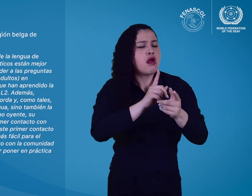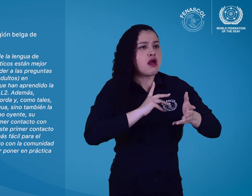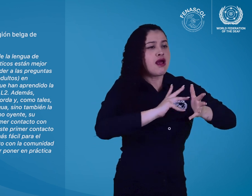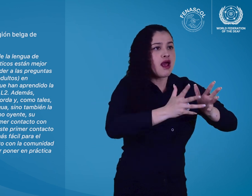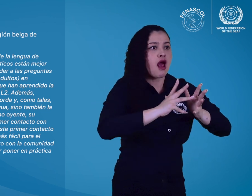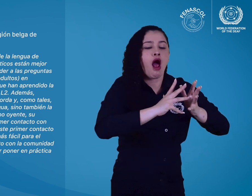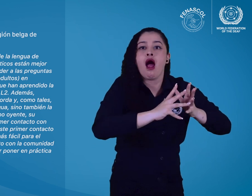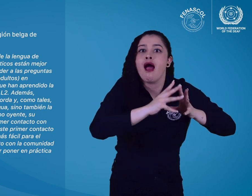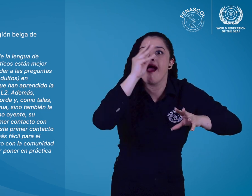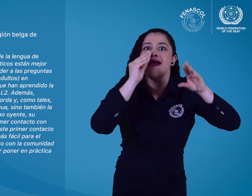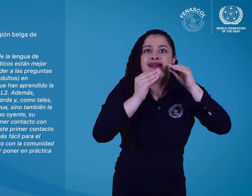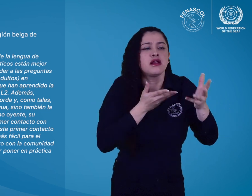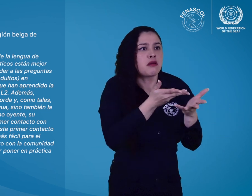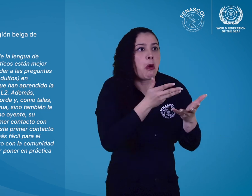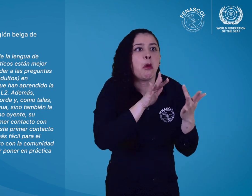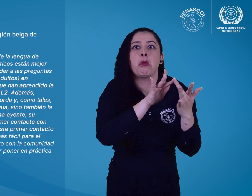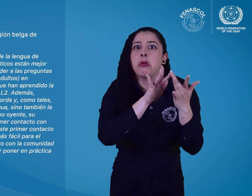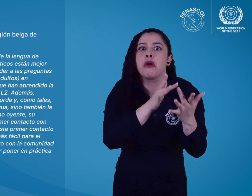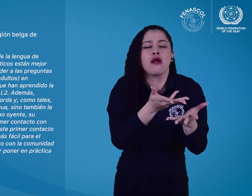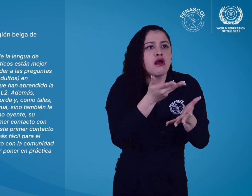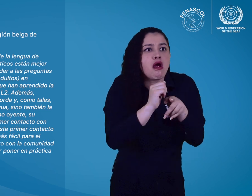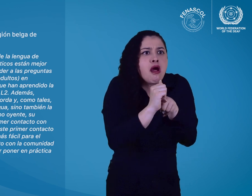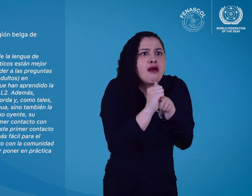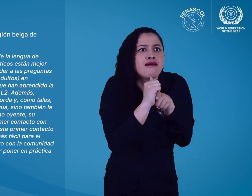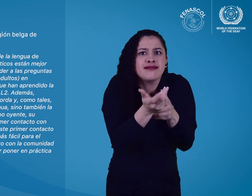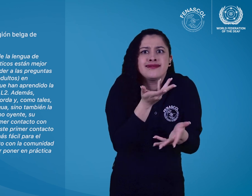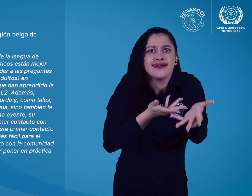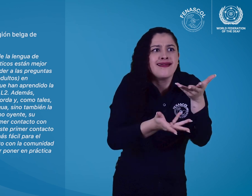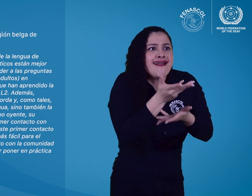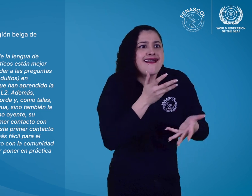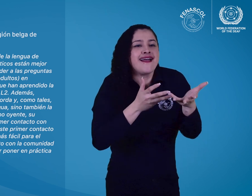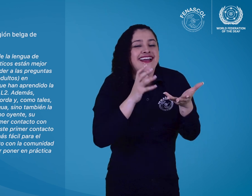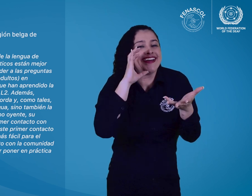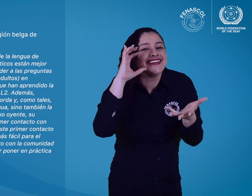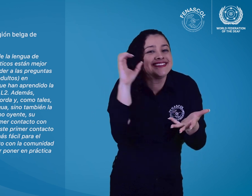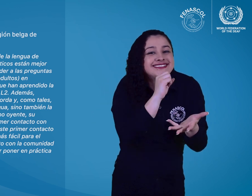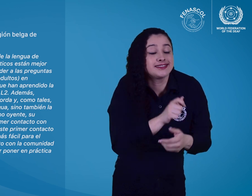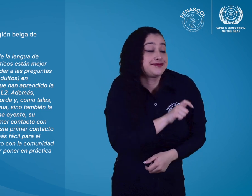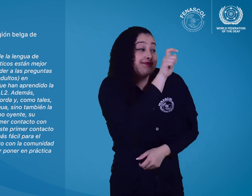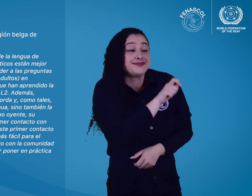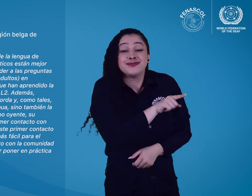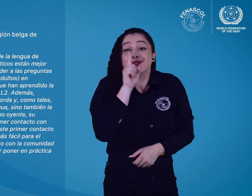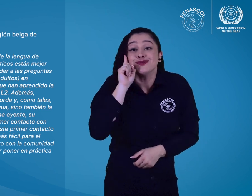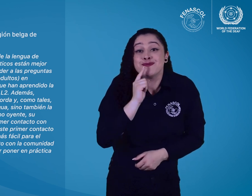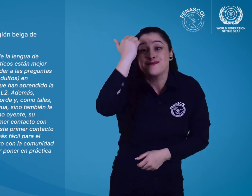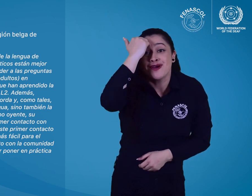con la comunidad sorda algo necesario para poder poner en práctica lo aprendido en clase.